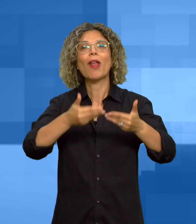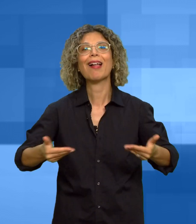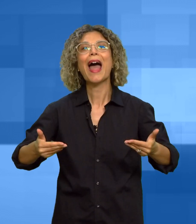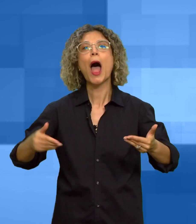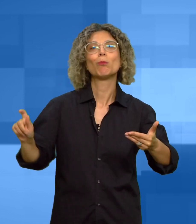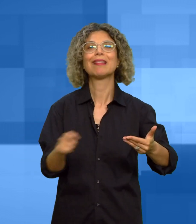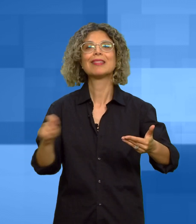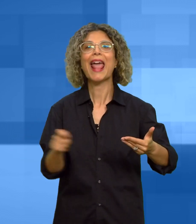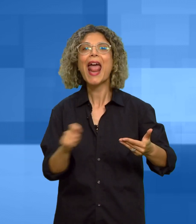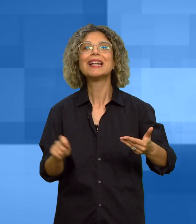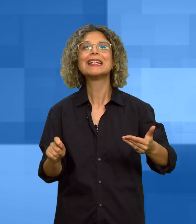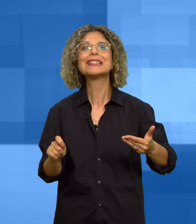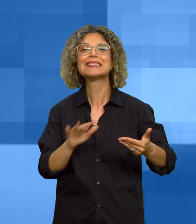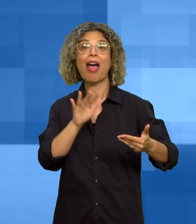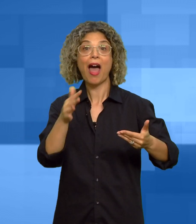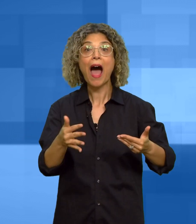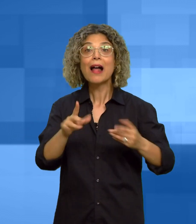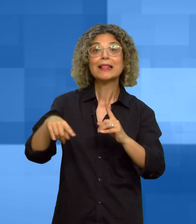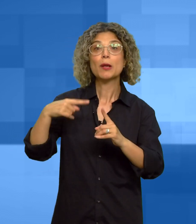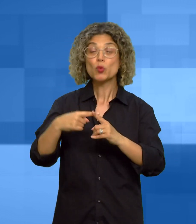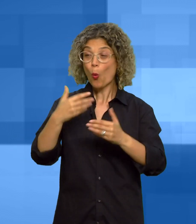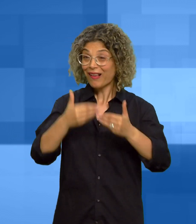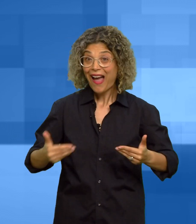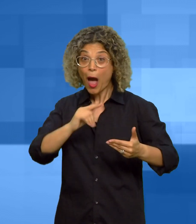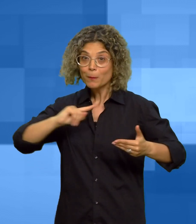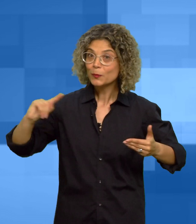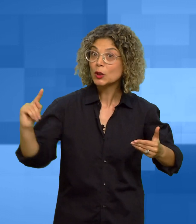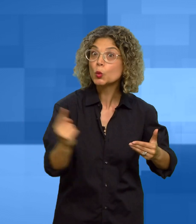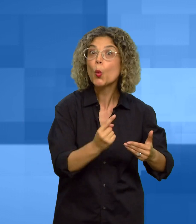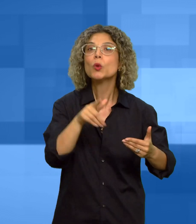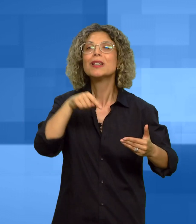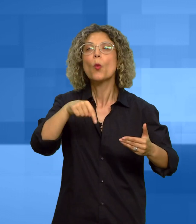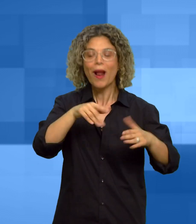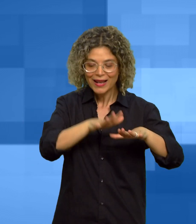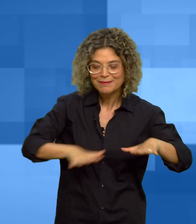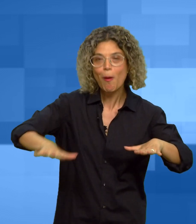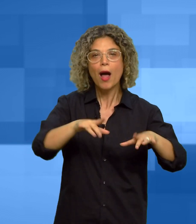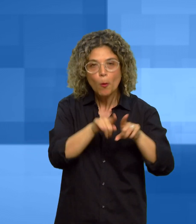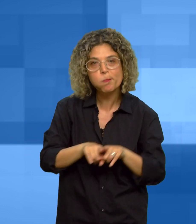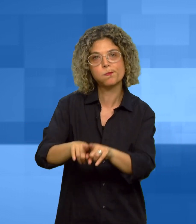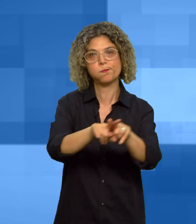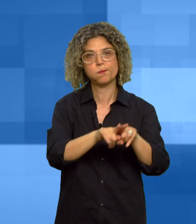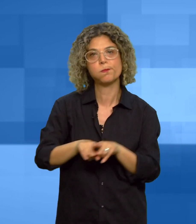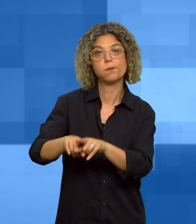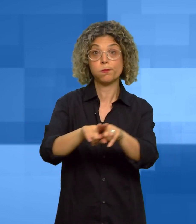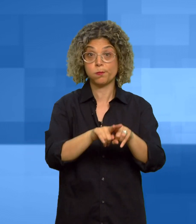campi da tennis e tutti i campi avranno lo stesso tipo di manto che permetterà lo